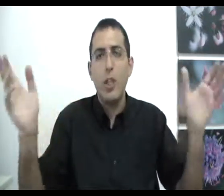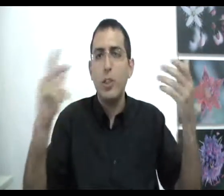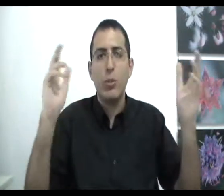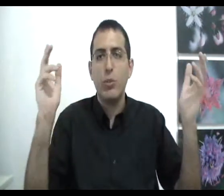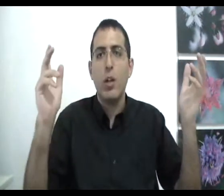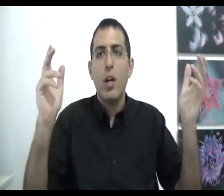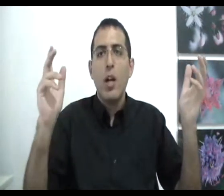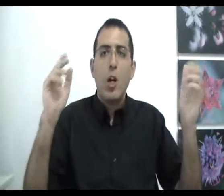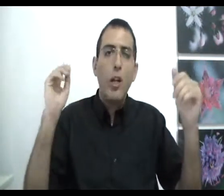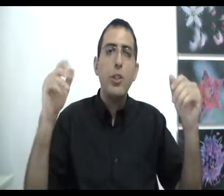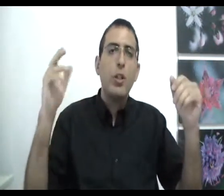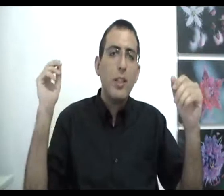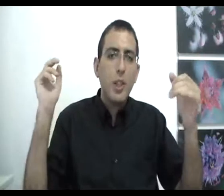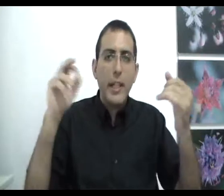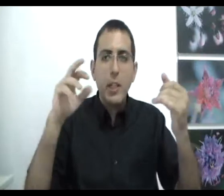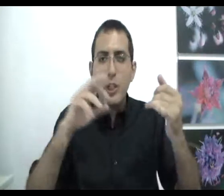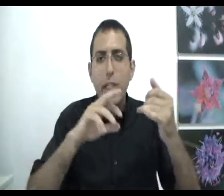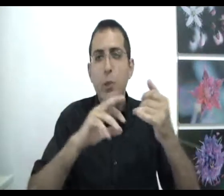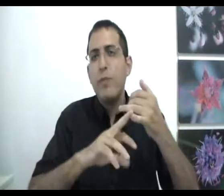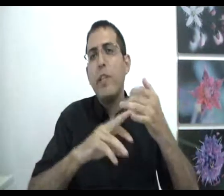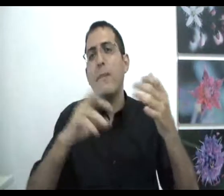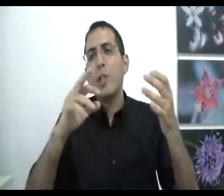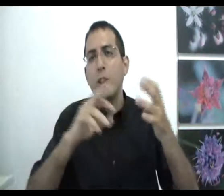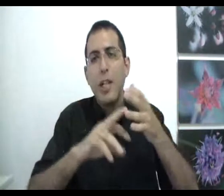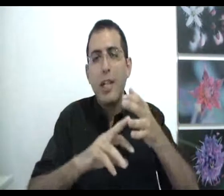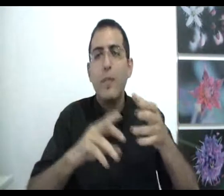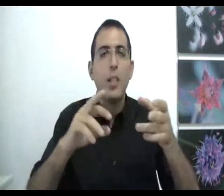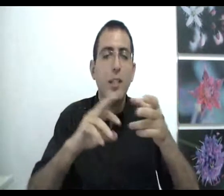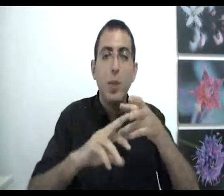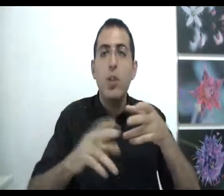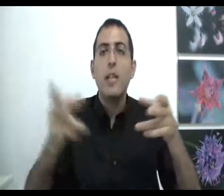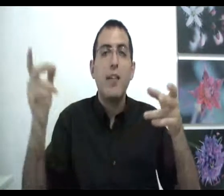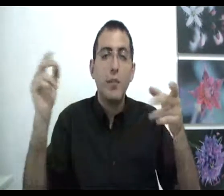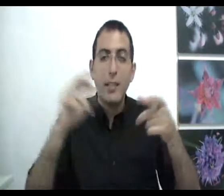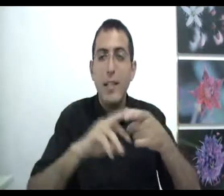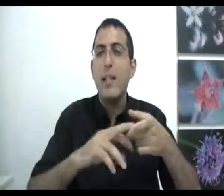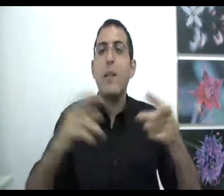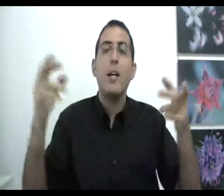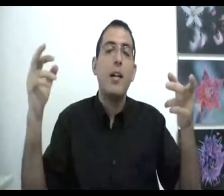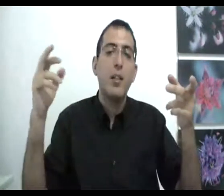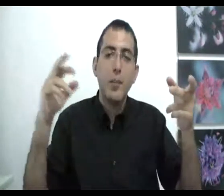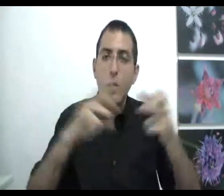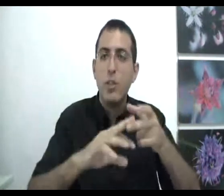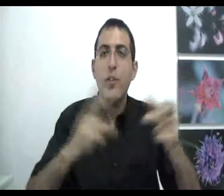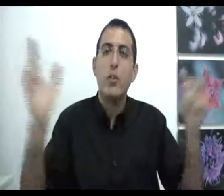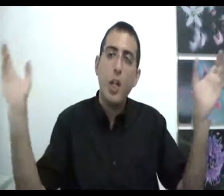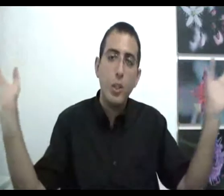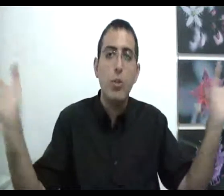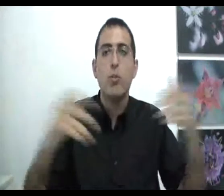השיטות. כל השיטות של הכישופים, של השקרים, של הדימנות, העבודה תלילים, האמונות התפלות, כל השיטות.